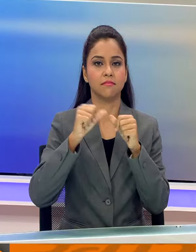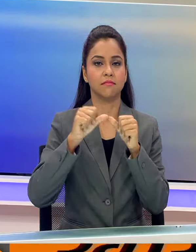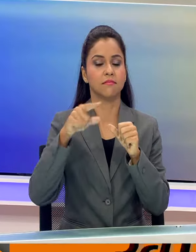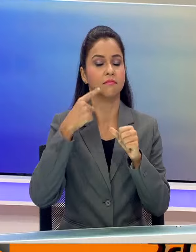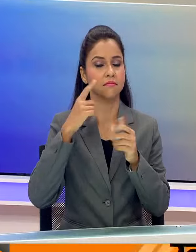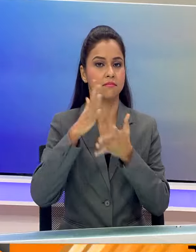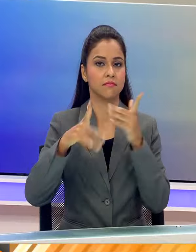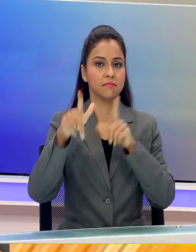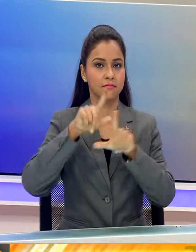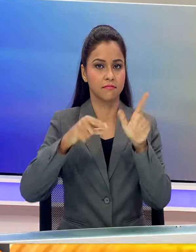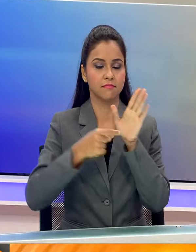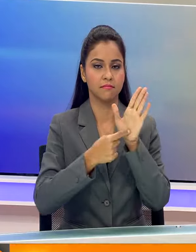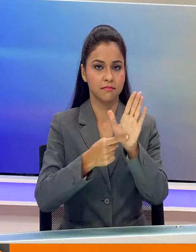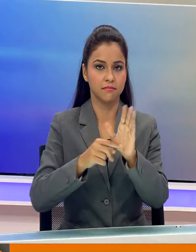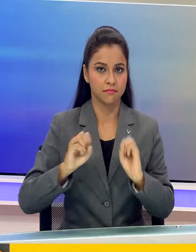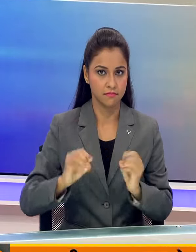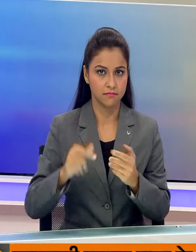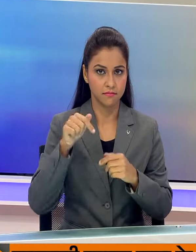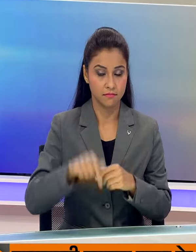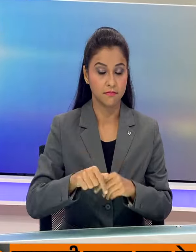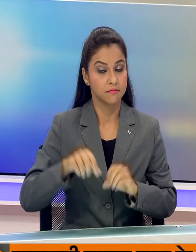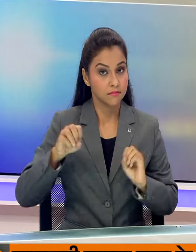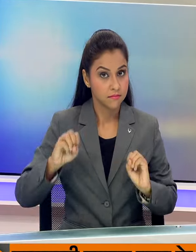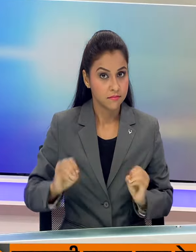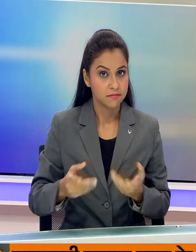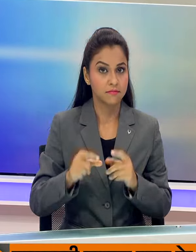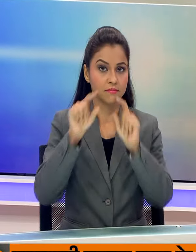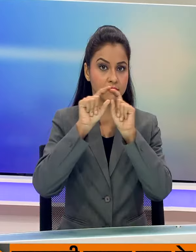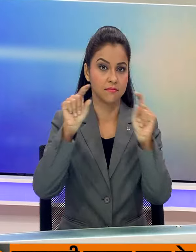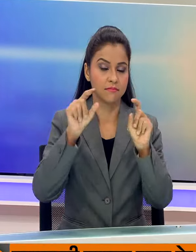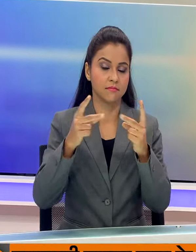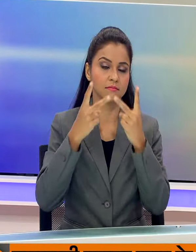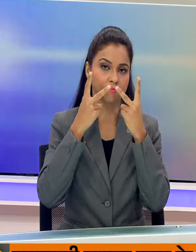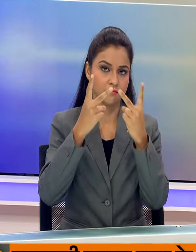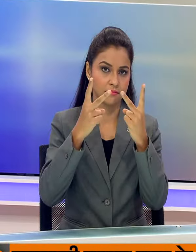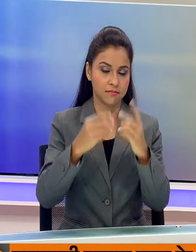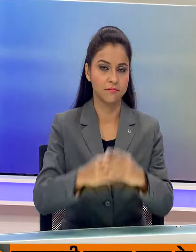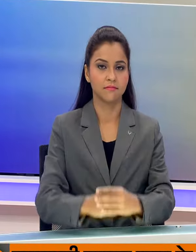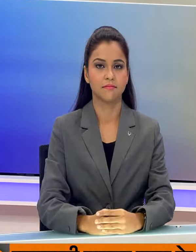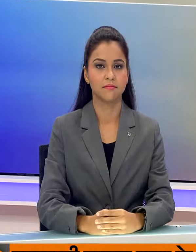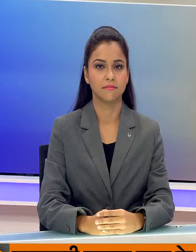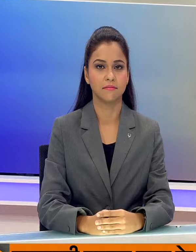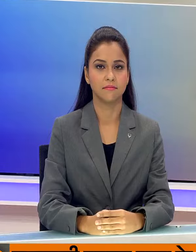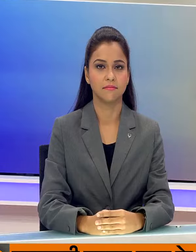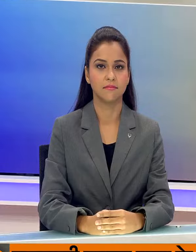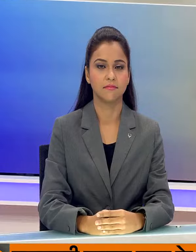सांकेतिक भाषा में खबरे प्रस्तुत करेंगी शुरुआत करते हैं सुभा की सुर्ख्यों के साथ